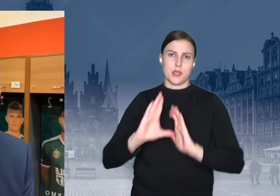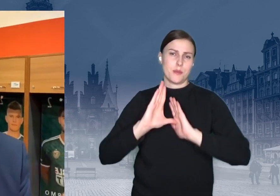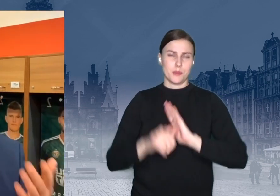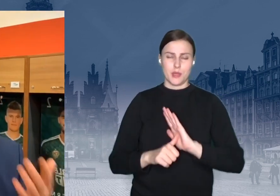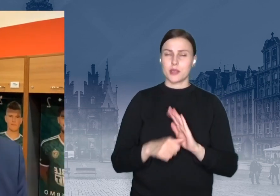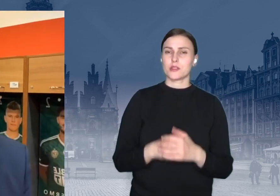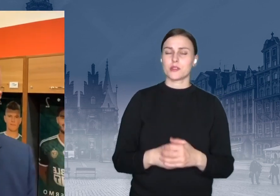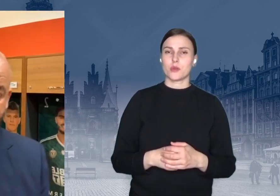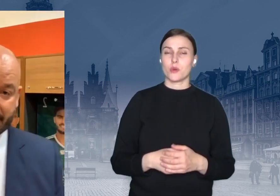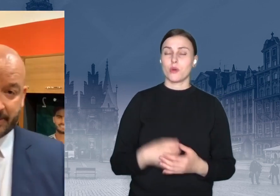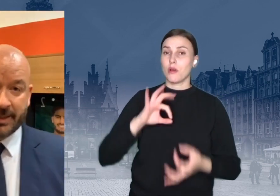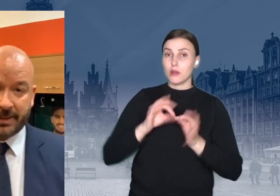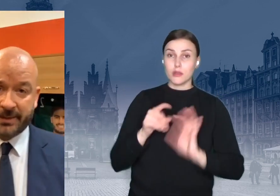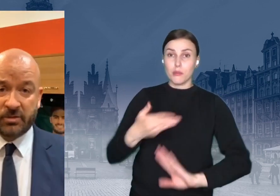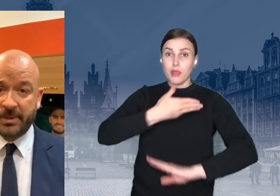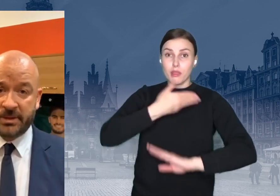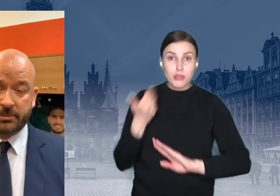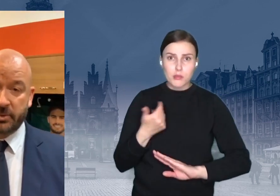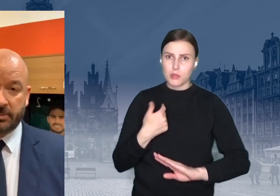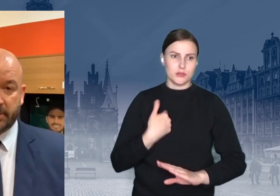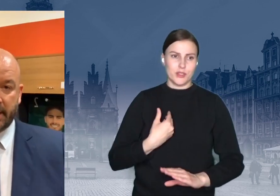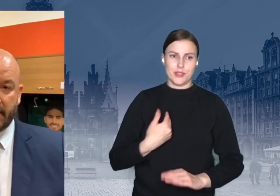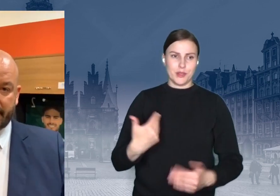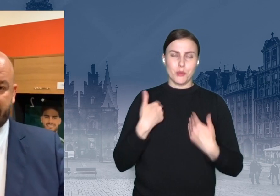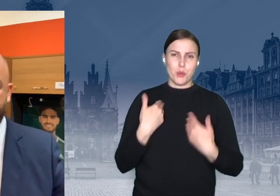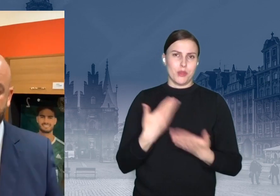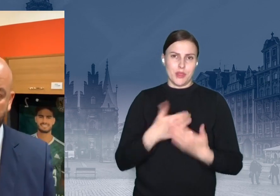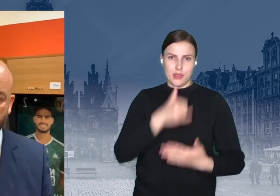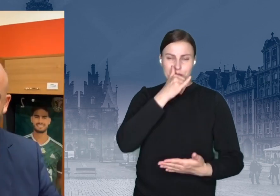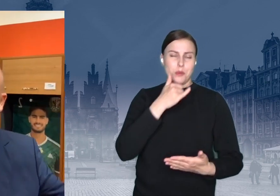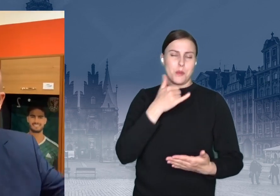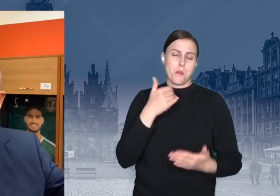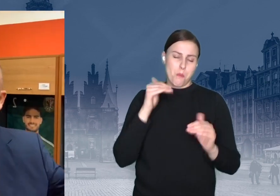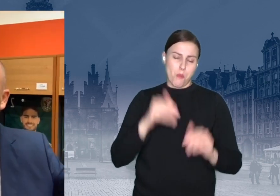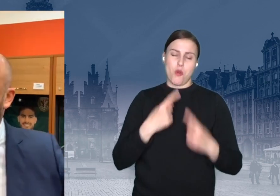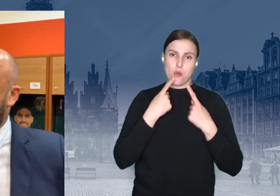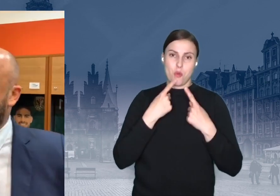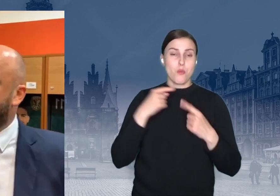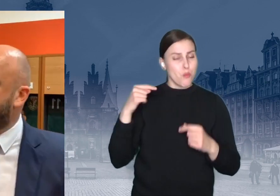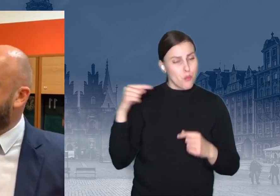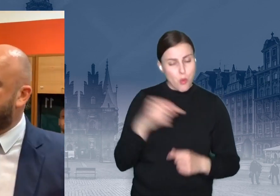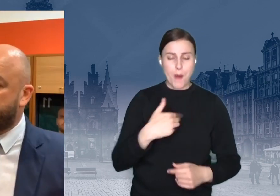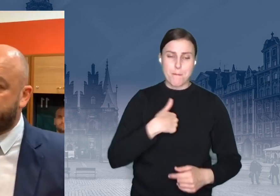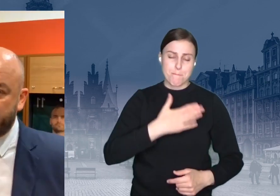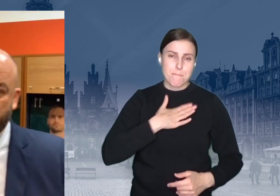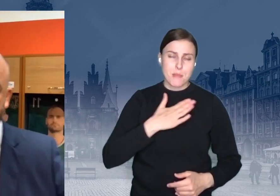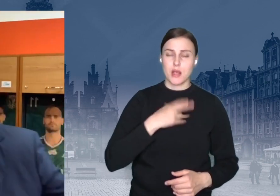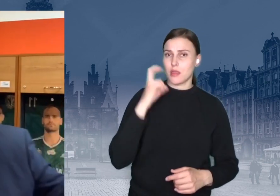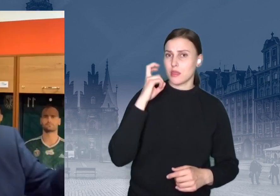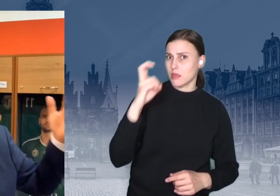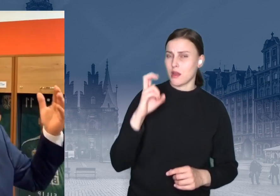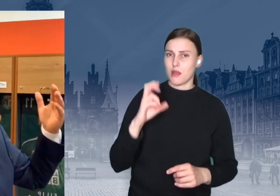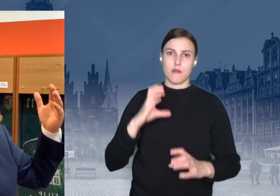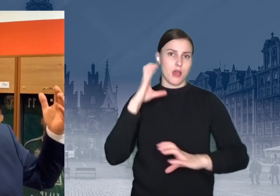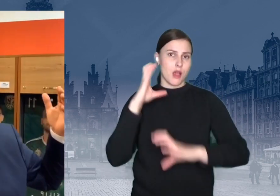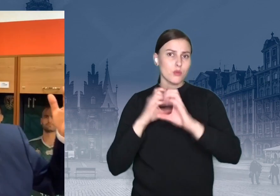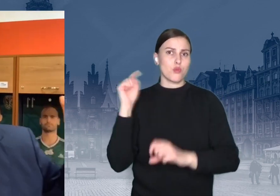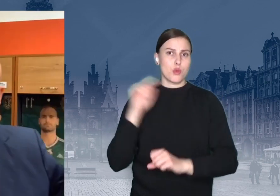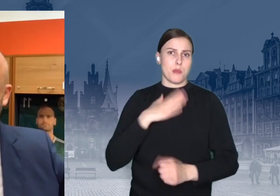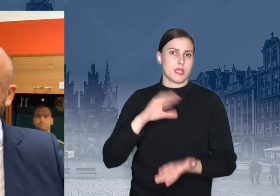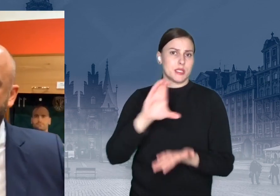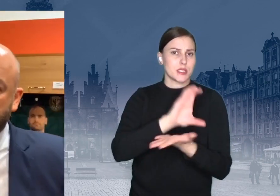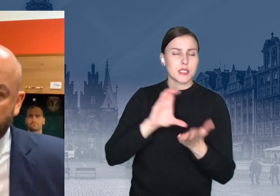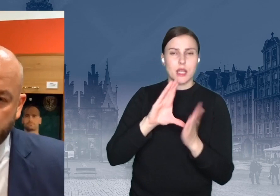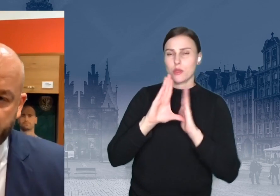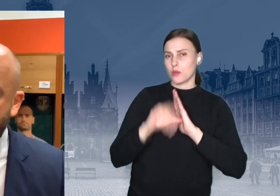nie byli miastem, dlatego w mieście muszą być tamwaje, autobusy, musi być stadion miejski, musi być, nie wiem, dobry